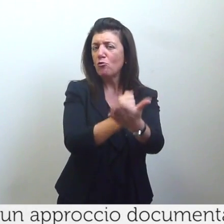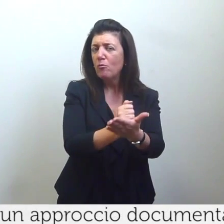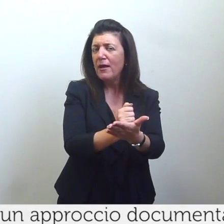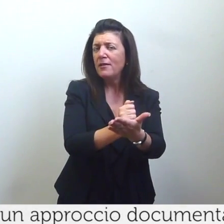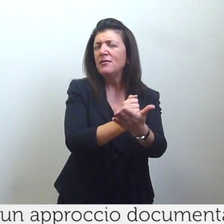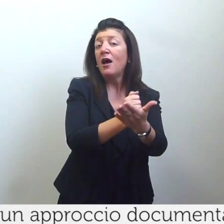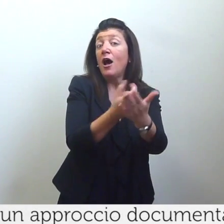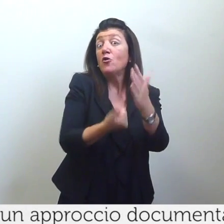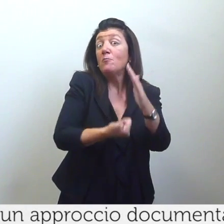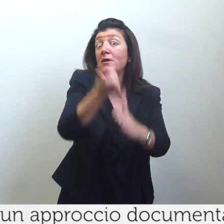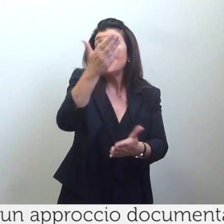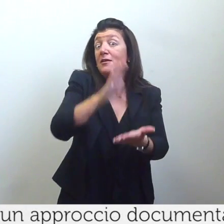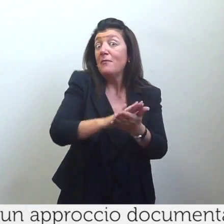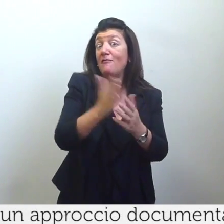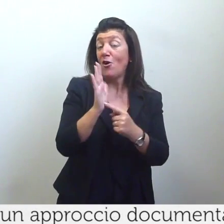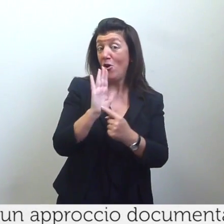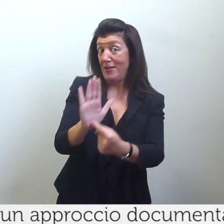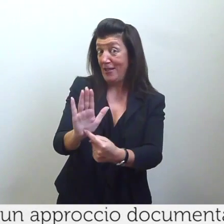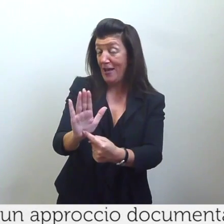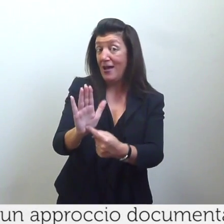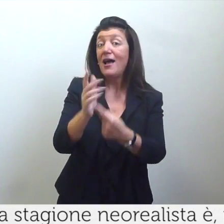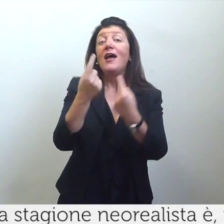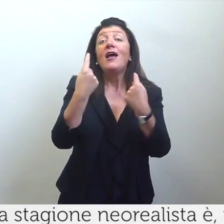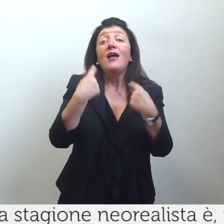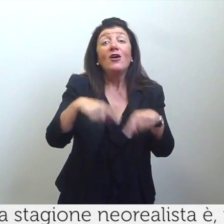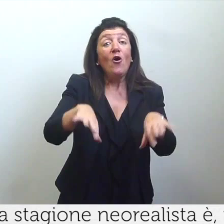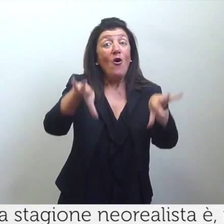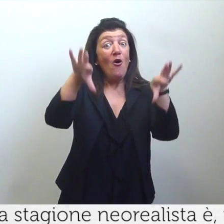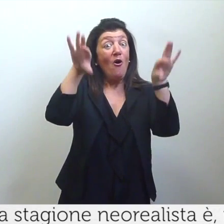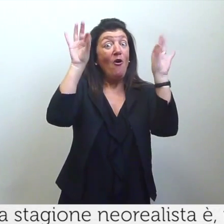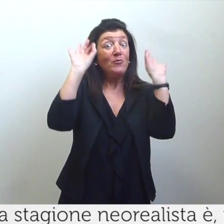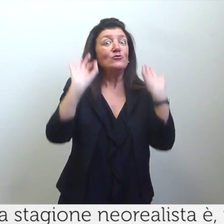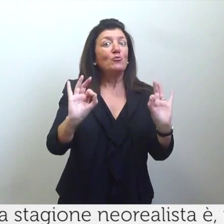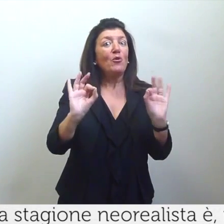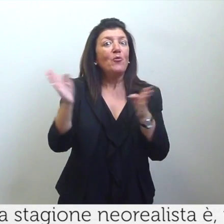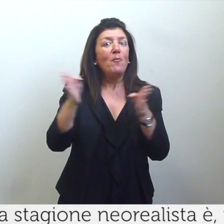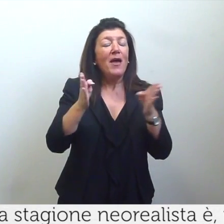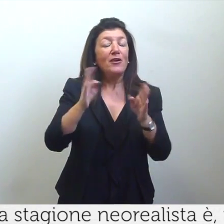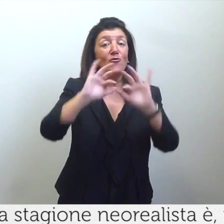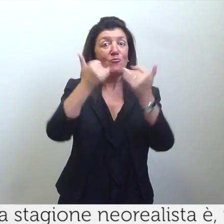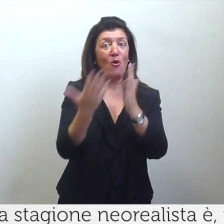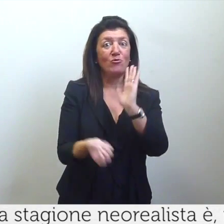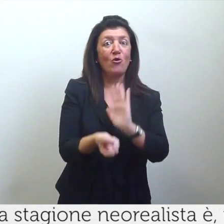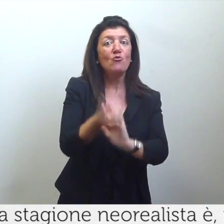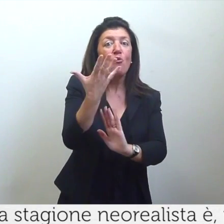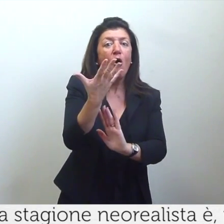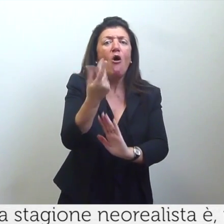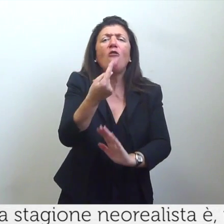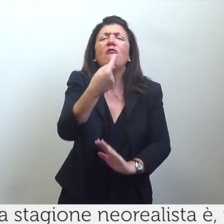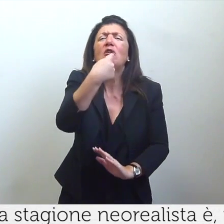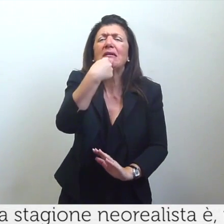allora inedito ad aprire la stagione neorealista è nel